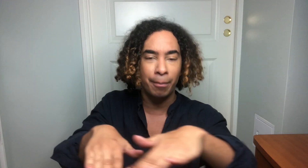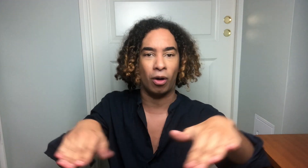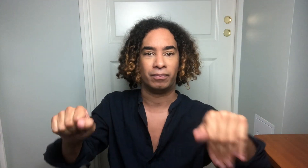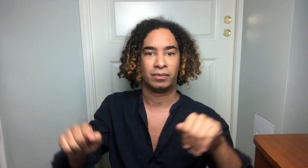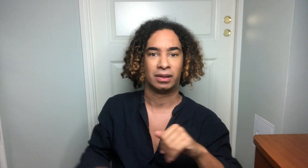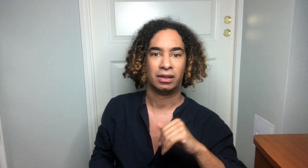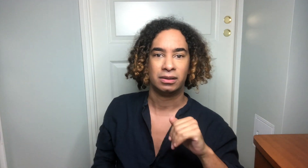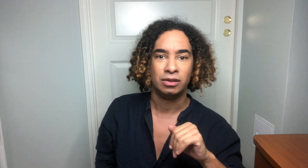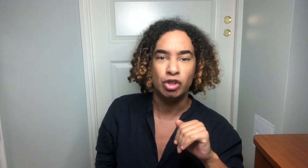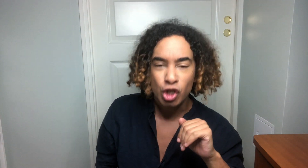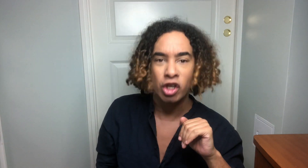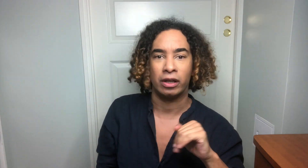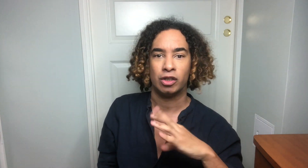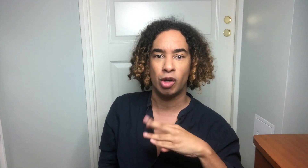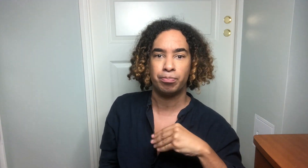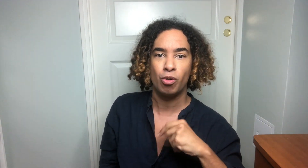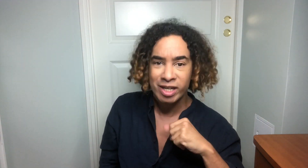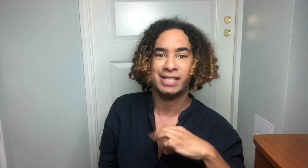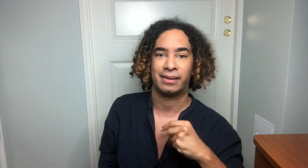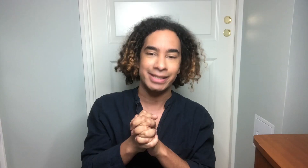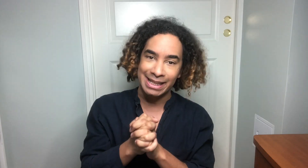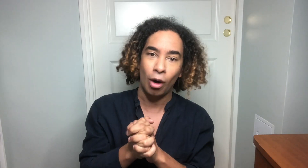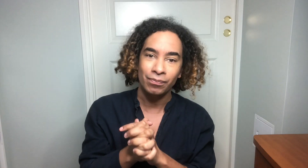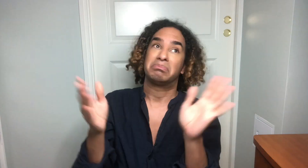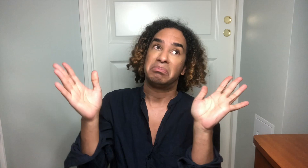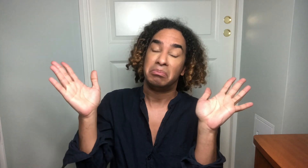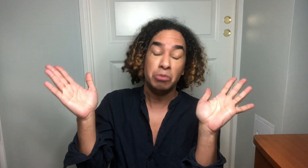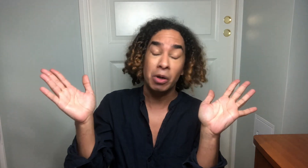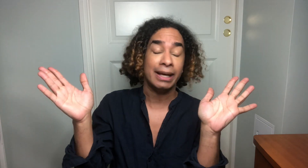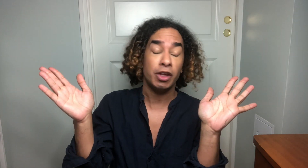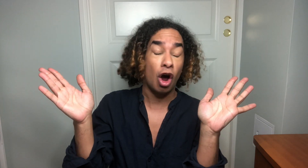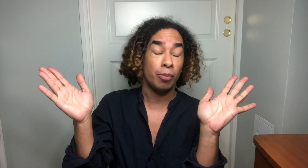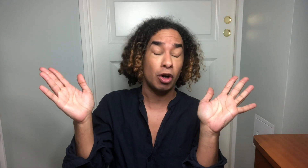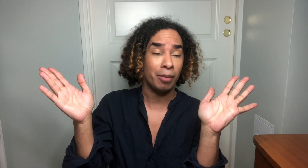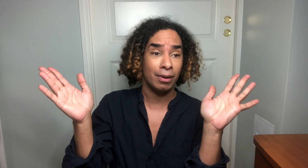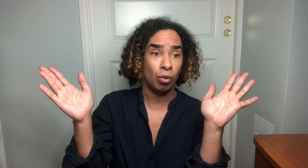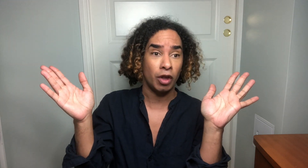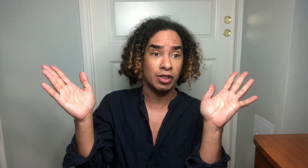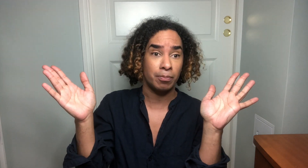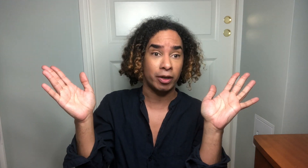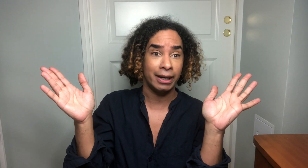på. Dyr kjøpt på Wish. Simon. Mulig, han har noe på gang med hoddansepartneren.